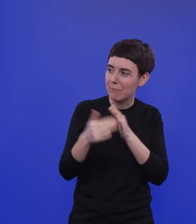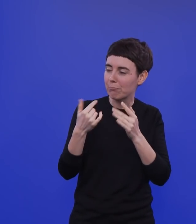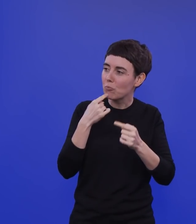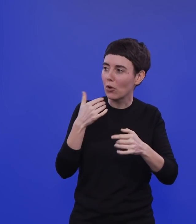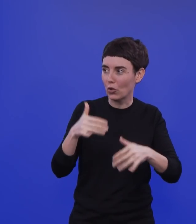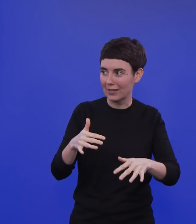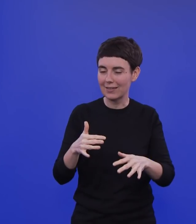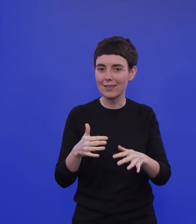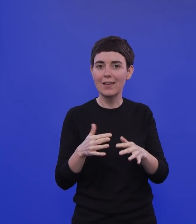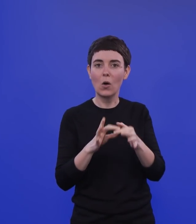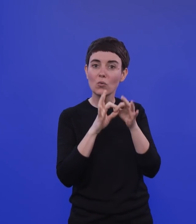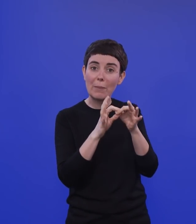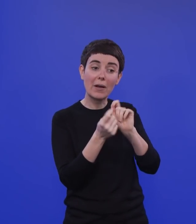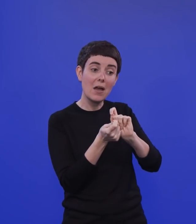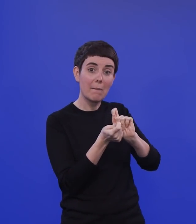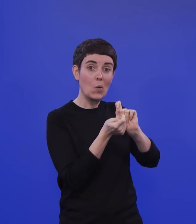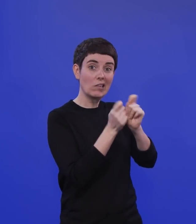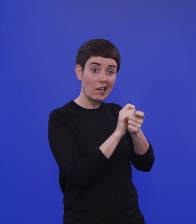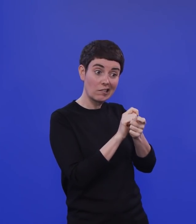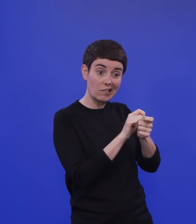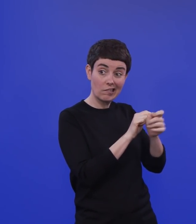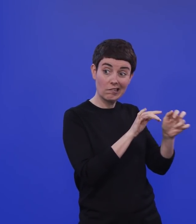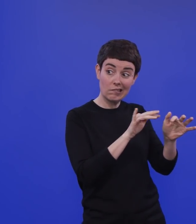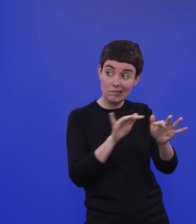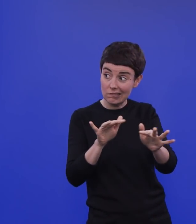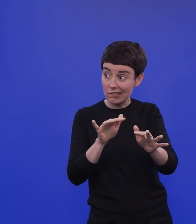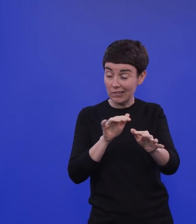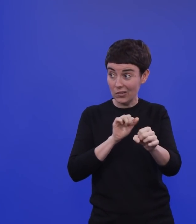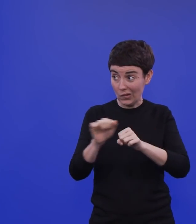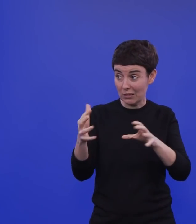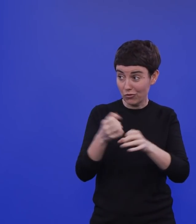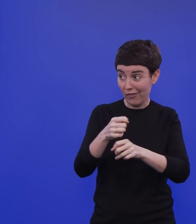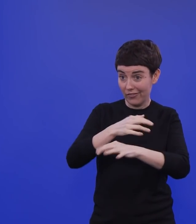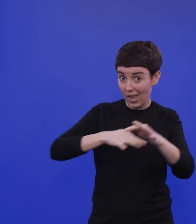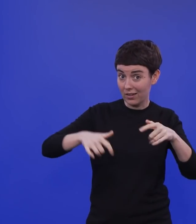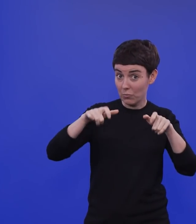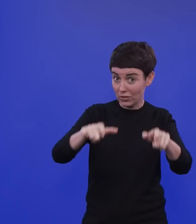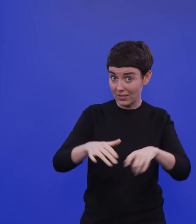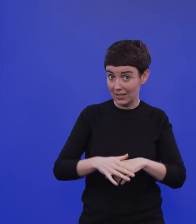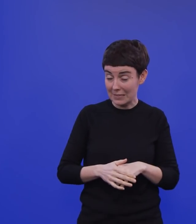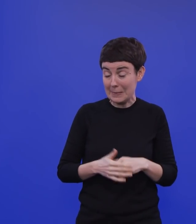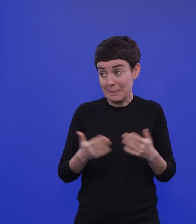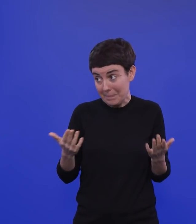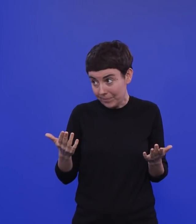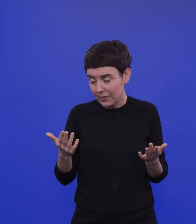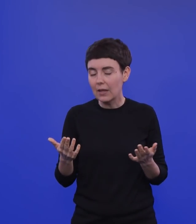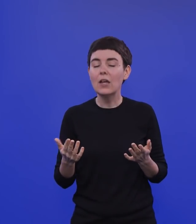unterwegs sind, immer mal wieder diskutiert wird. Herdenimmunität haben wir ganz am Anfang des Podcasts ja besprochen, liegt bei zwei Dritteln